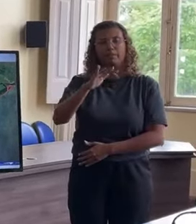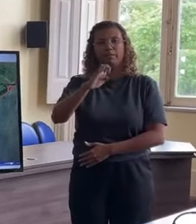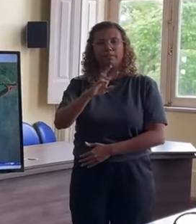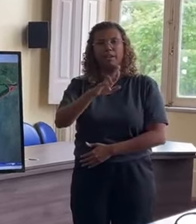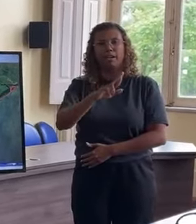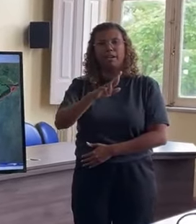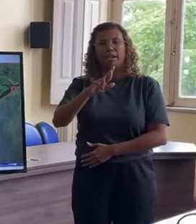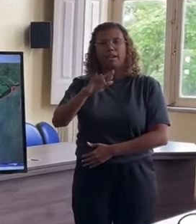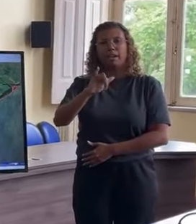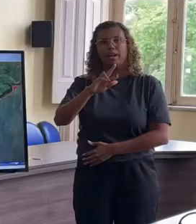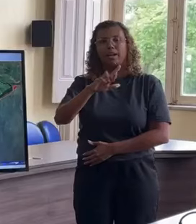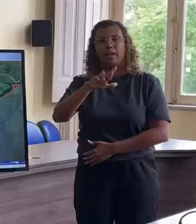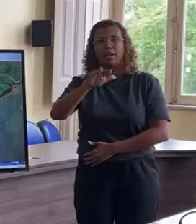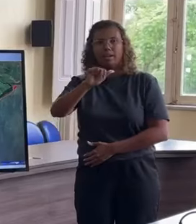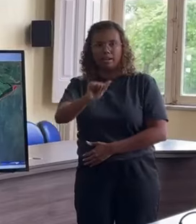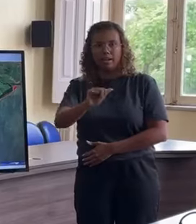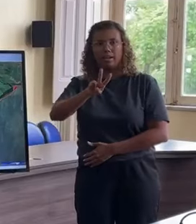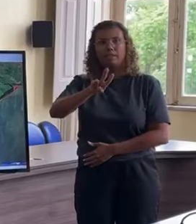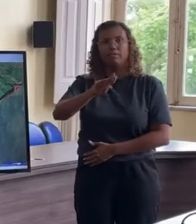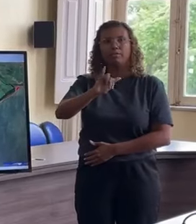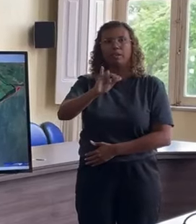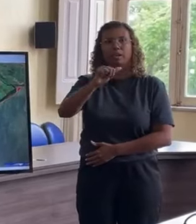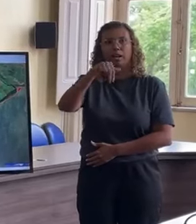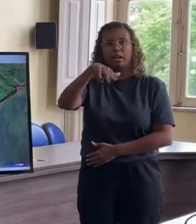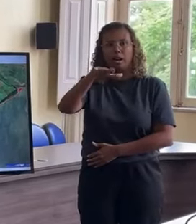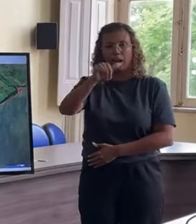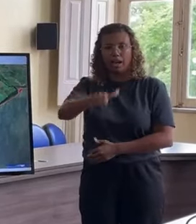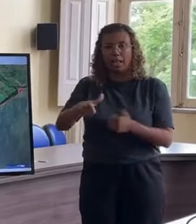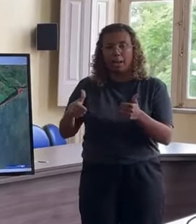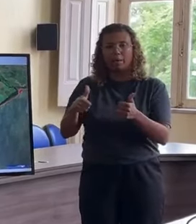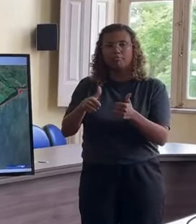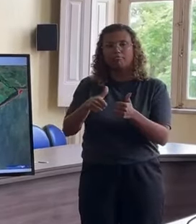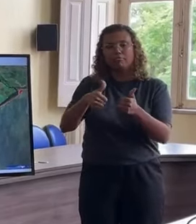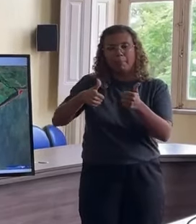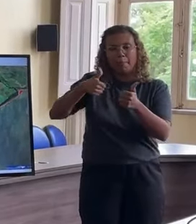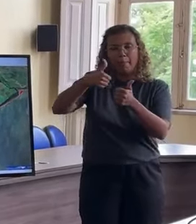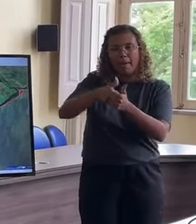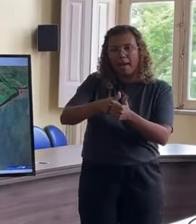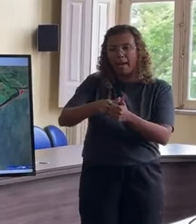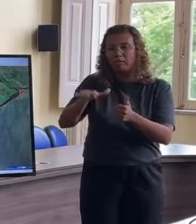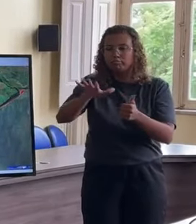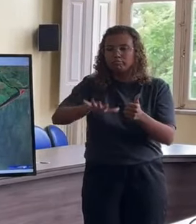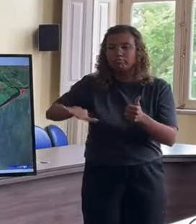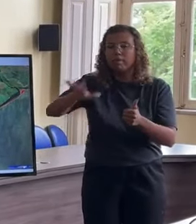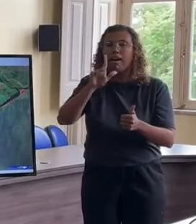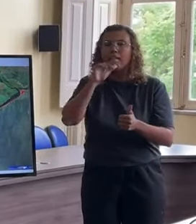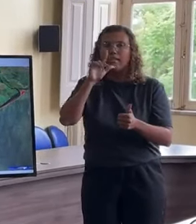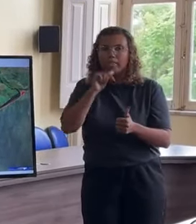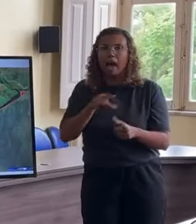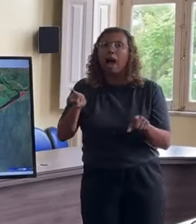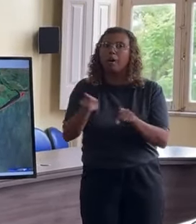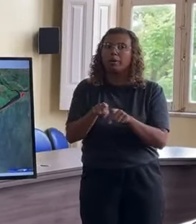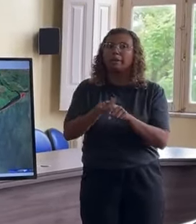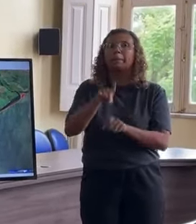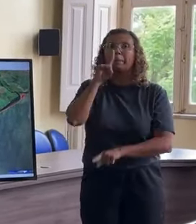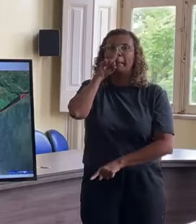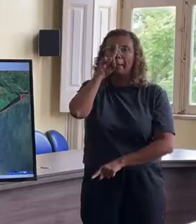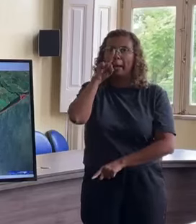para o lado do São Gonçalo, é também a área crítica, onde a gente pede que as pessoas saiam de casa.